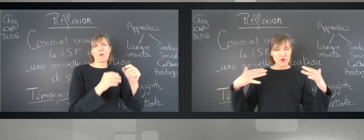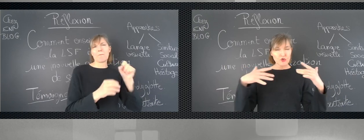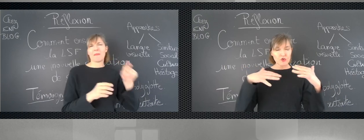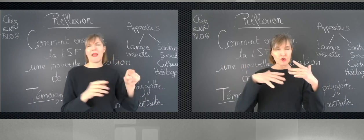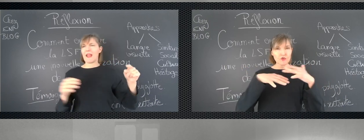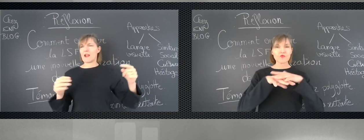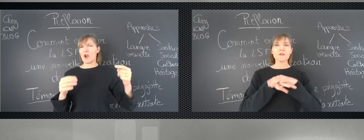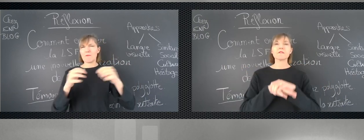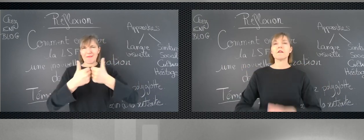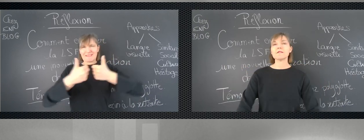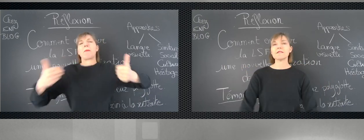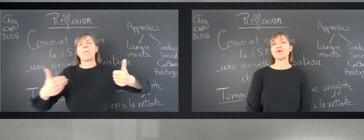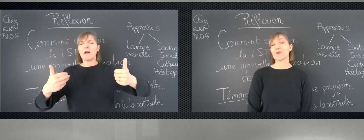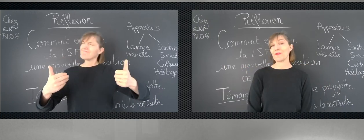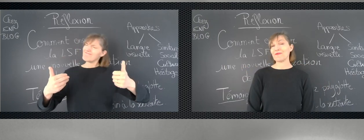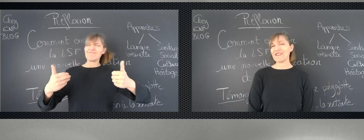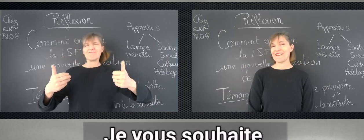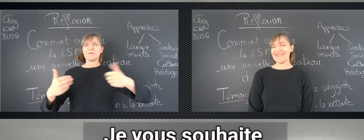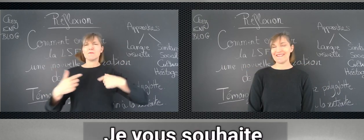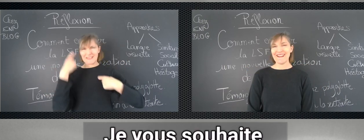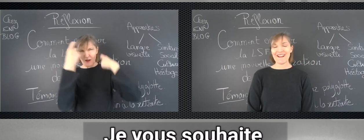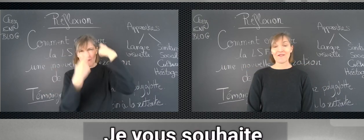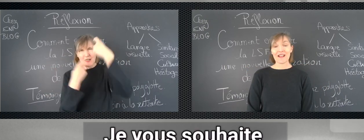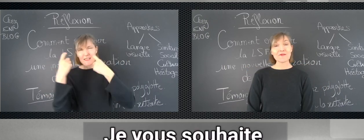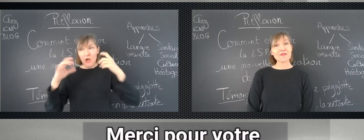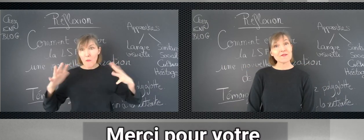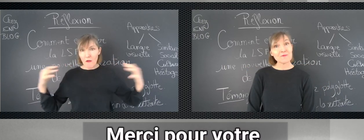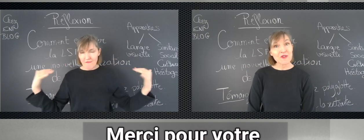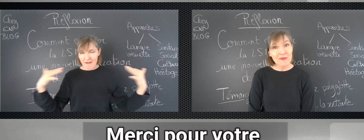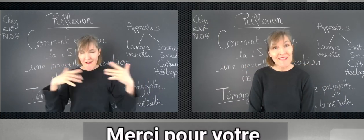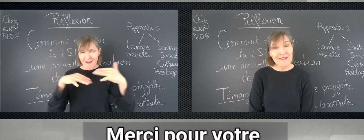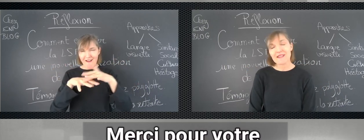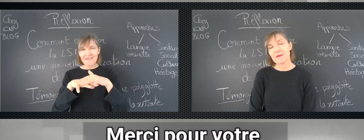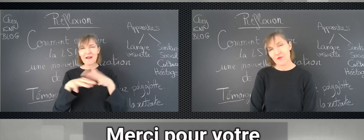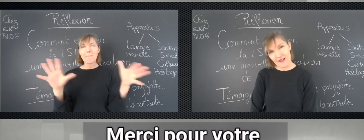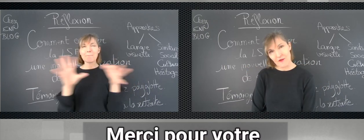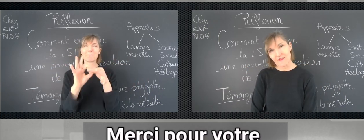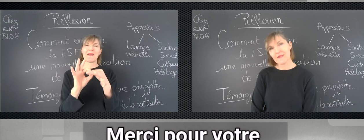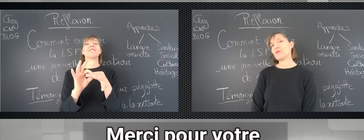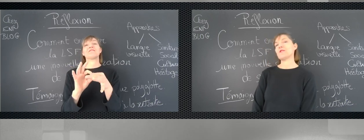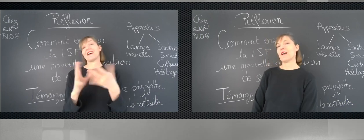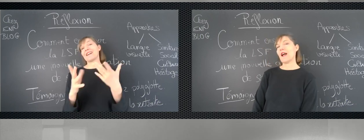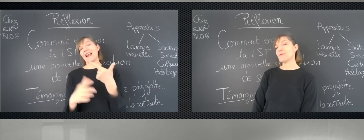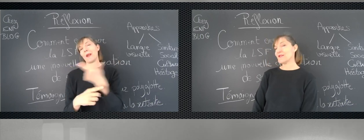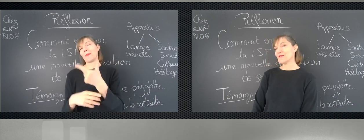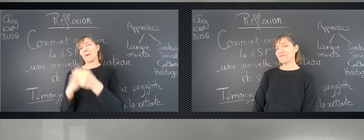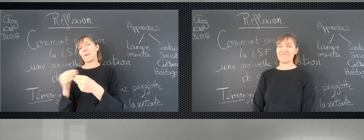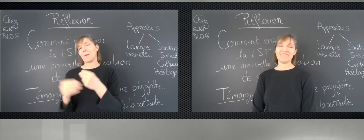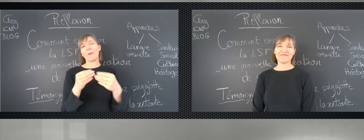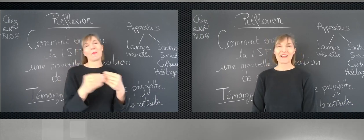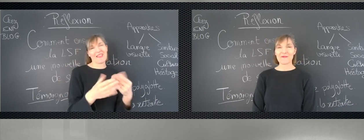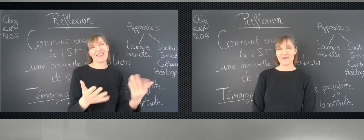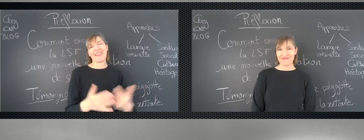joindre ces deux mondes. Voilà, je vous souhaite une bonne journée. Merci pour votre écoute et puis à bientôt. Ciao !